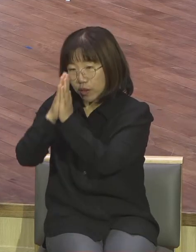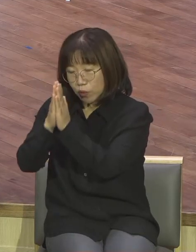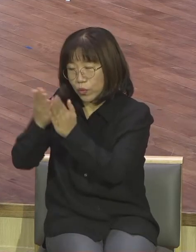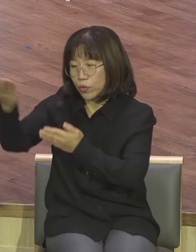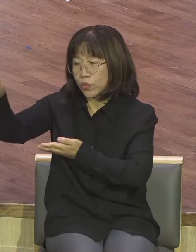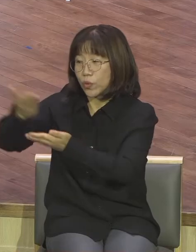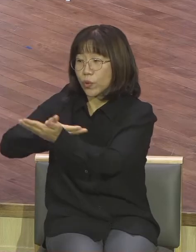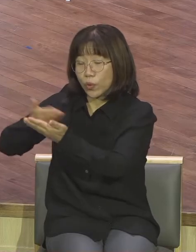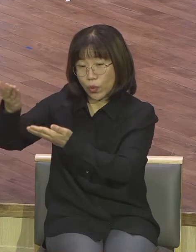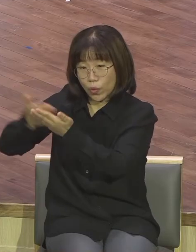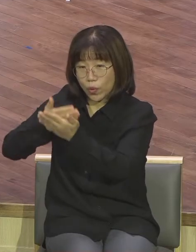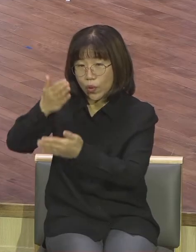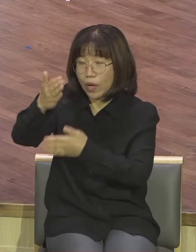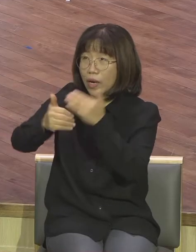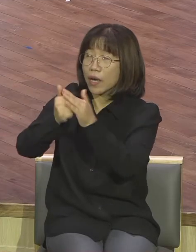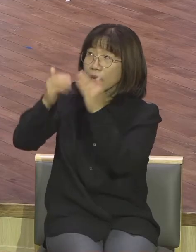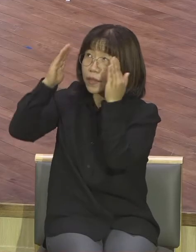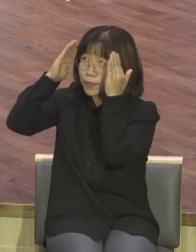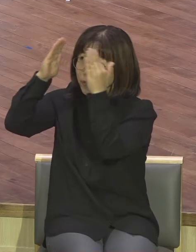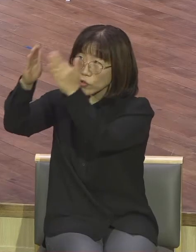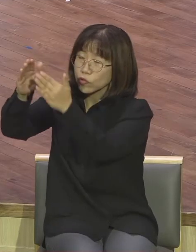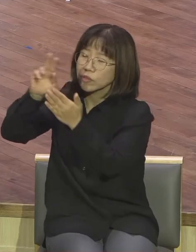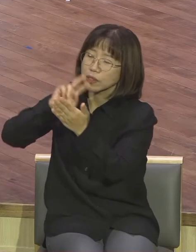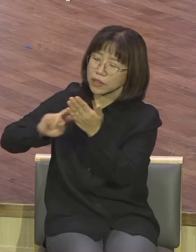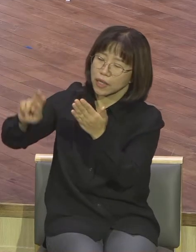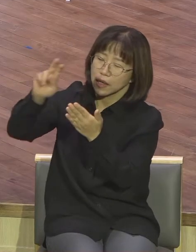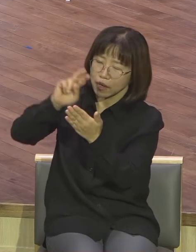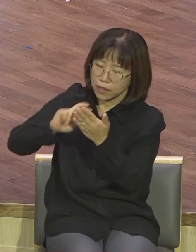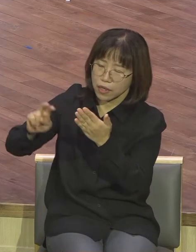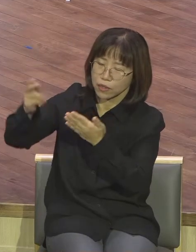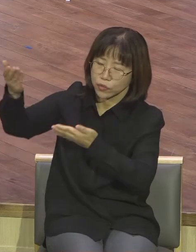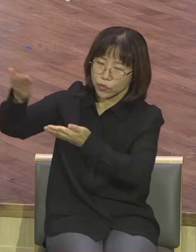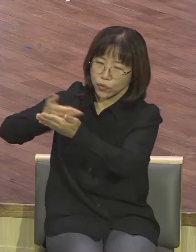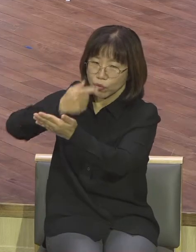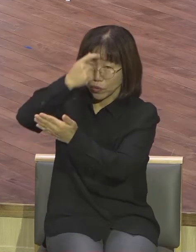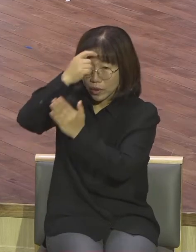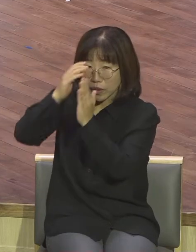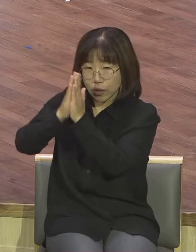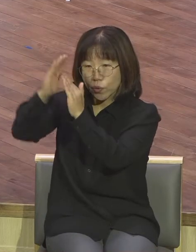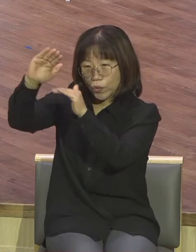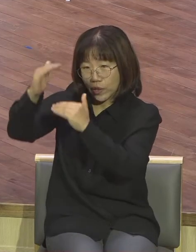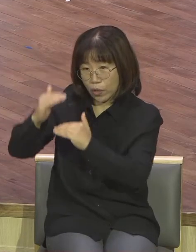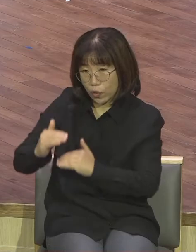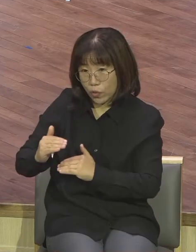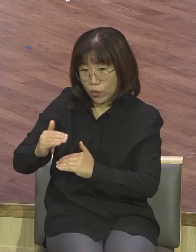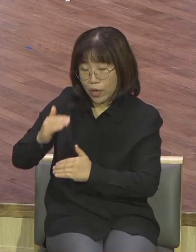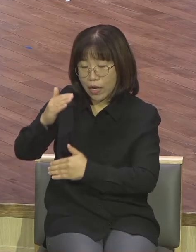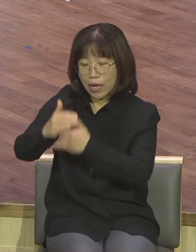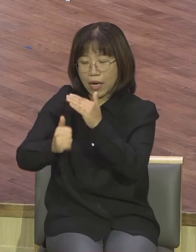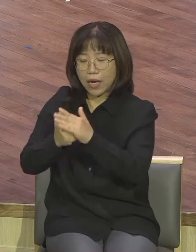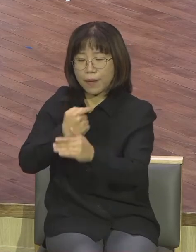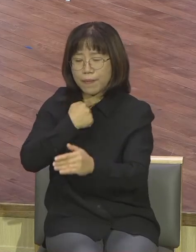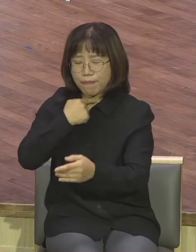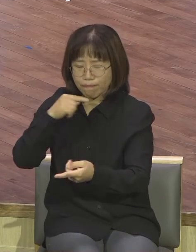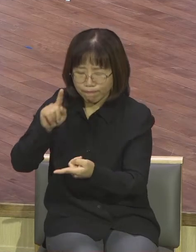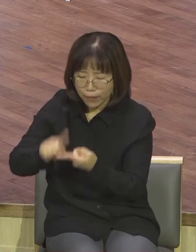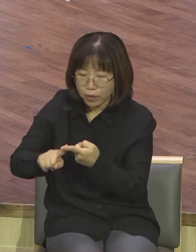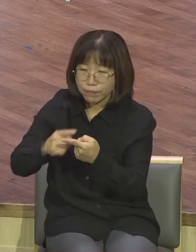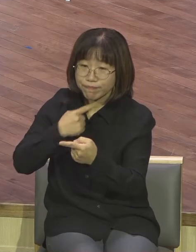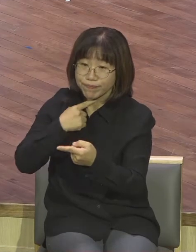향한 찬양 하나님과의 영적 소통 얼마나 그가 하나님 마음에 합하여 행동을 했던지 요란기상